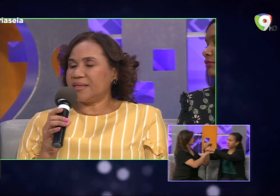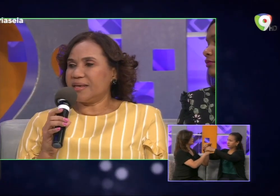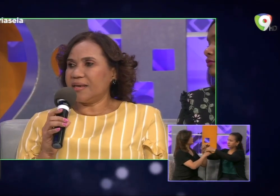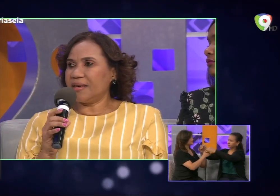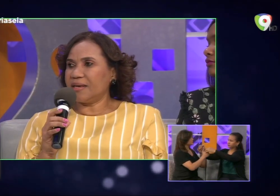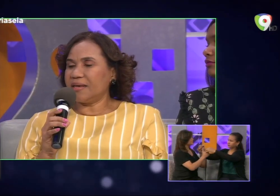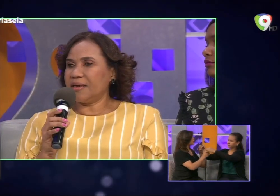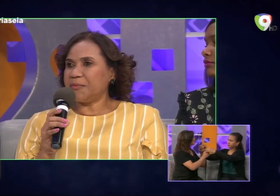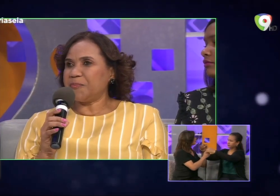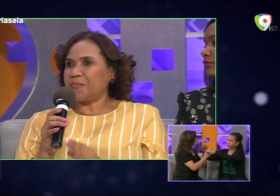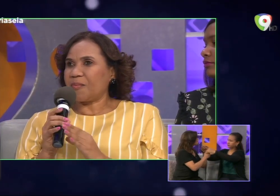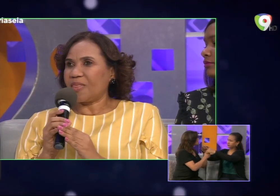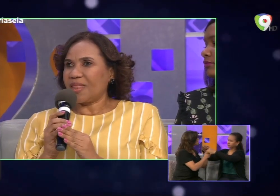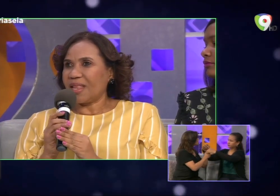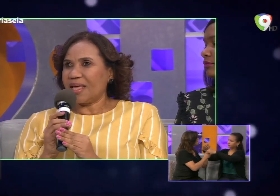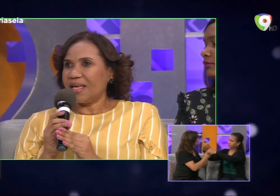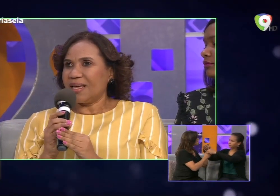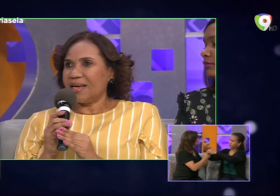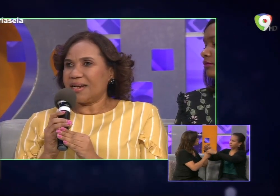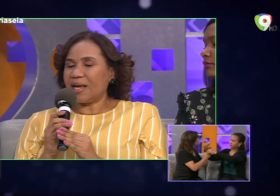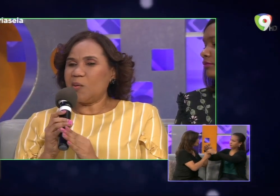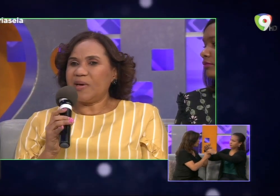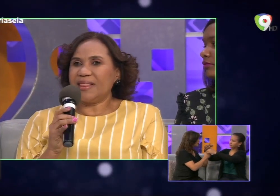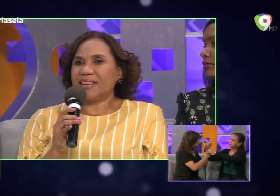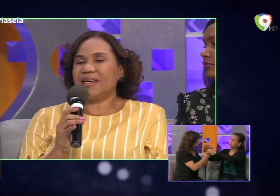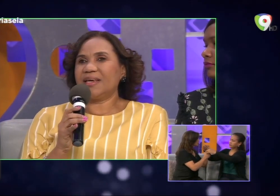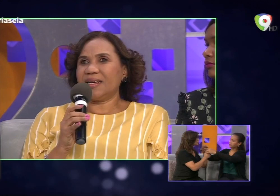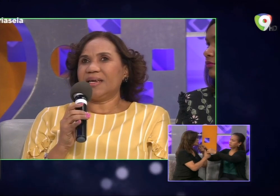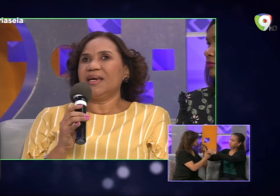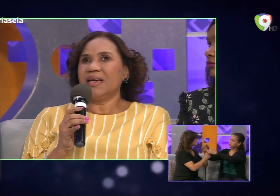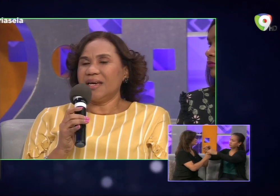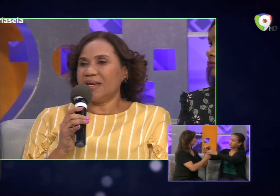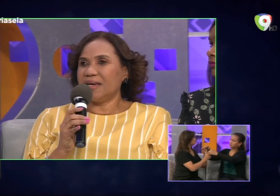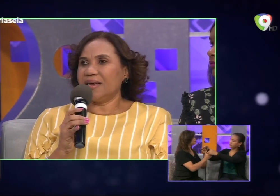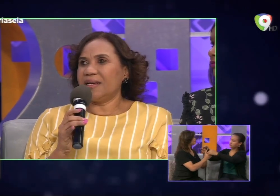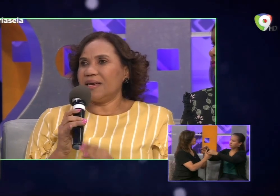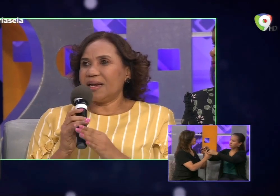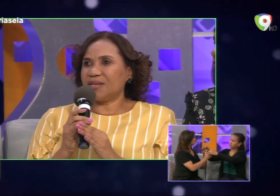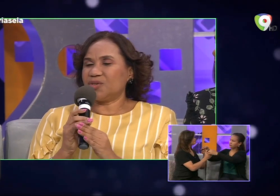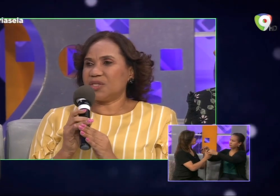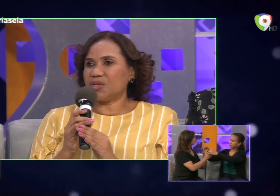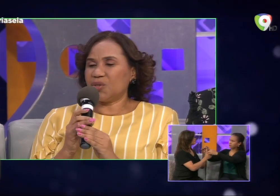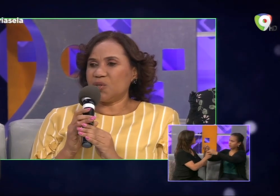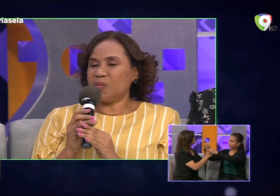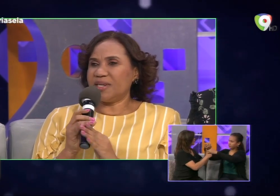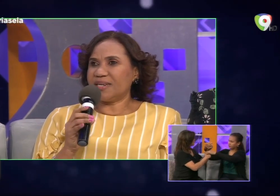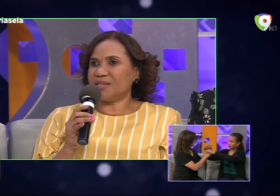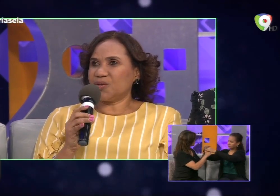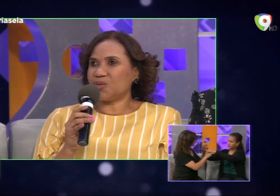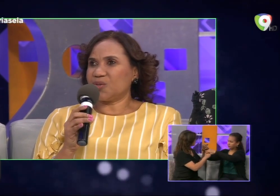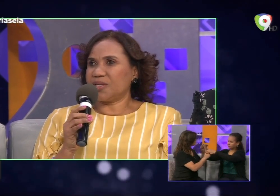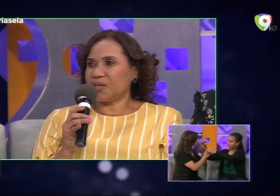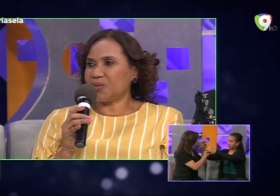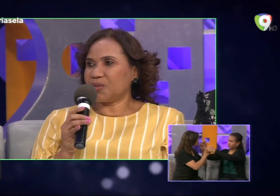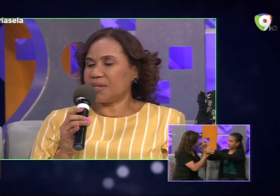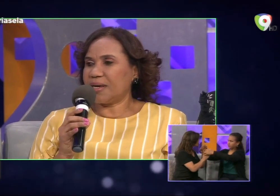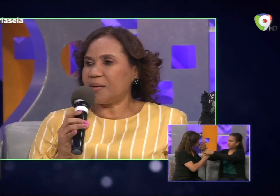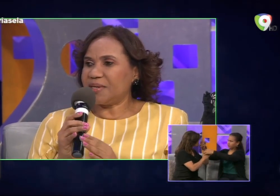realmente la asociación dominicana de sordos ciegos ha